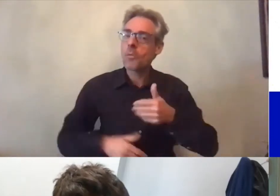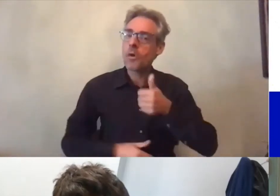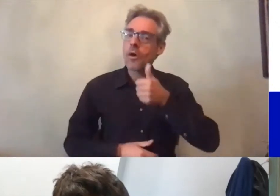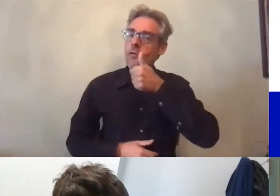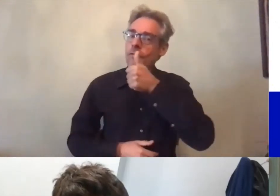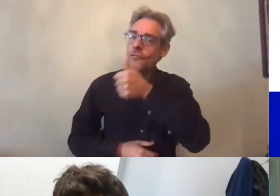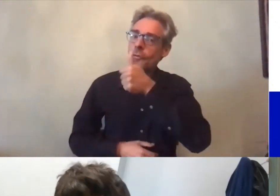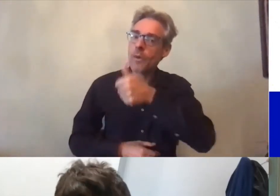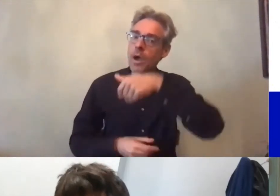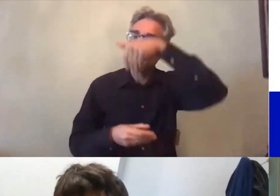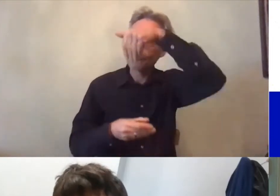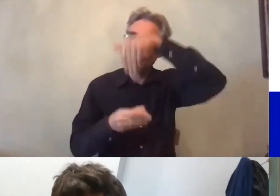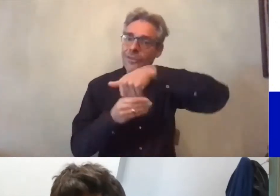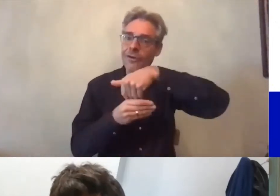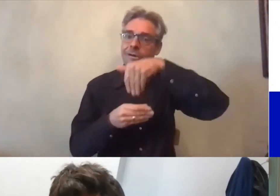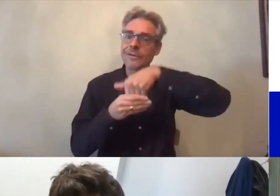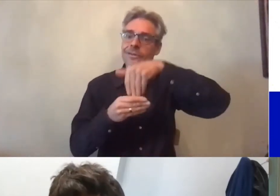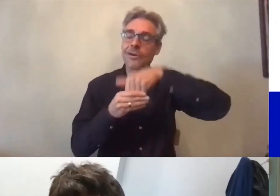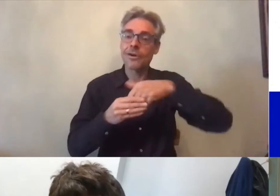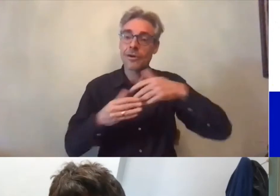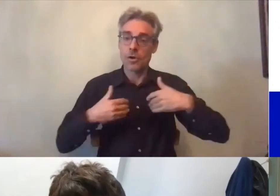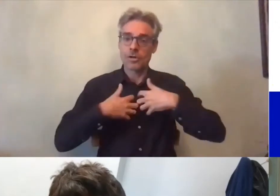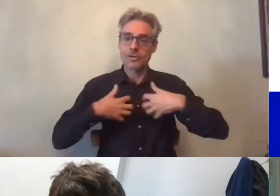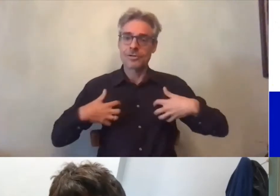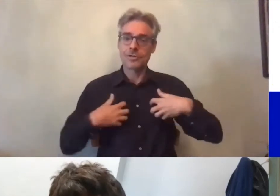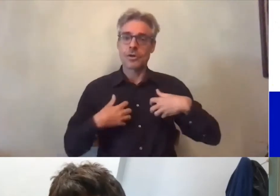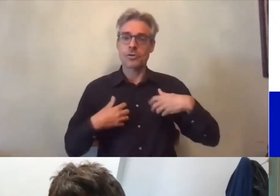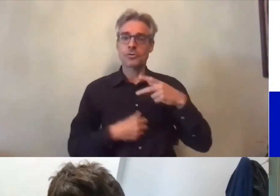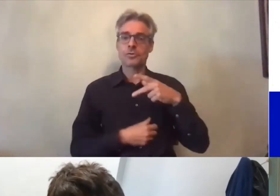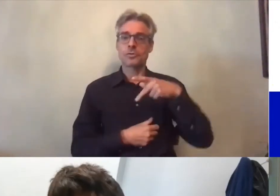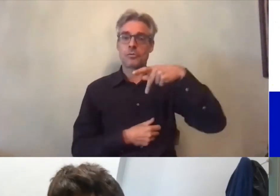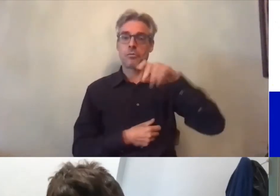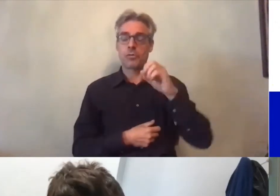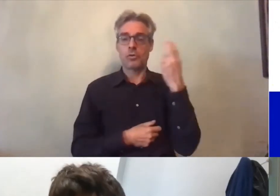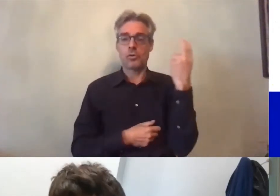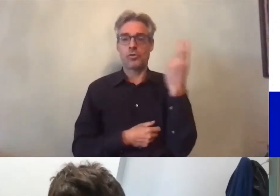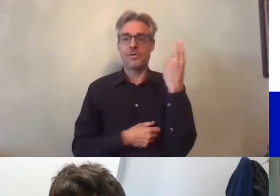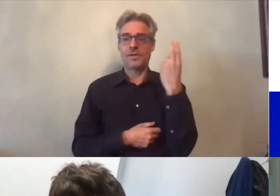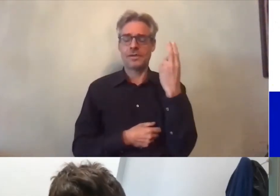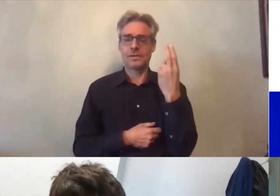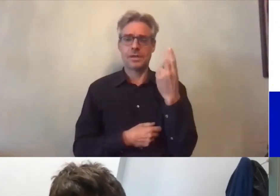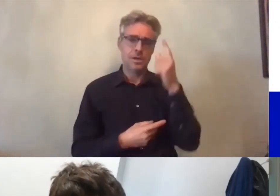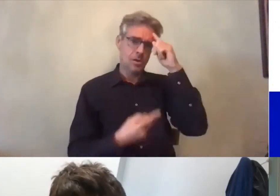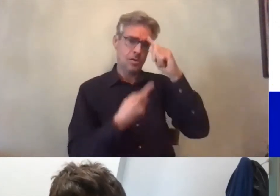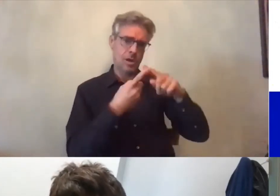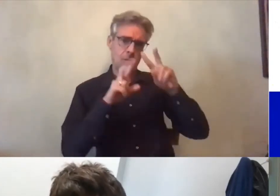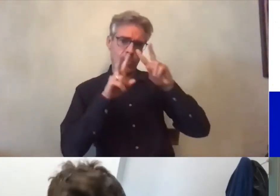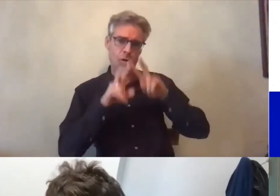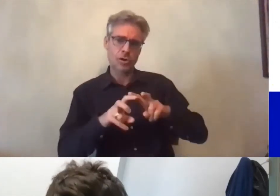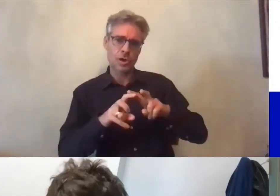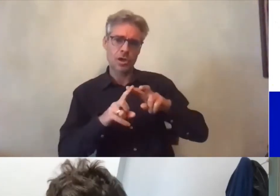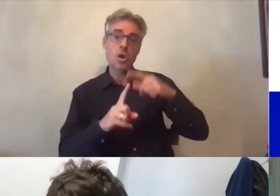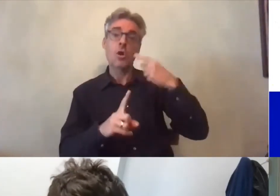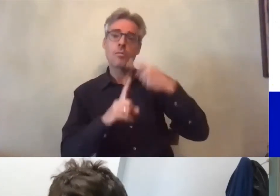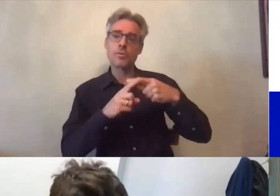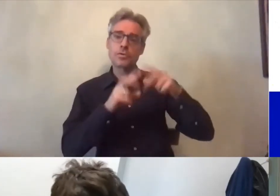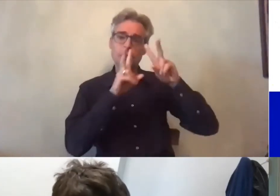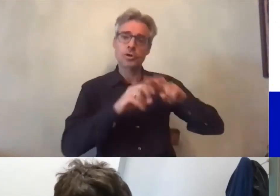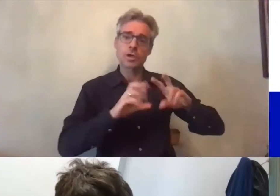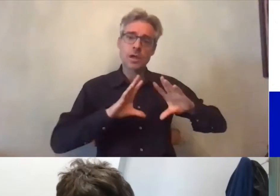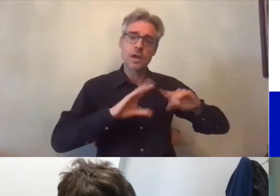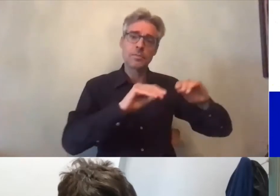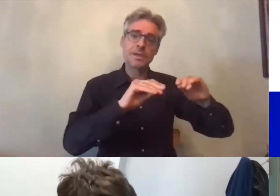au sein de Sciences Po vous abordez ce sujet de la recherche et de la recherche appliquée concernant le handicap